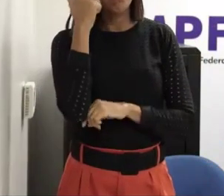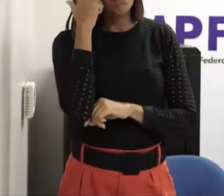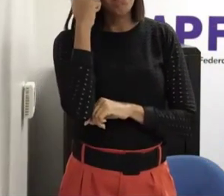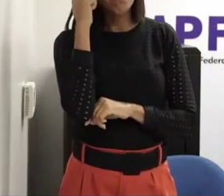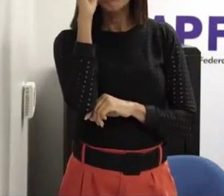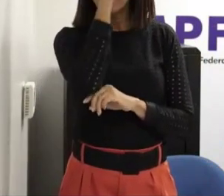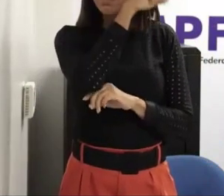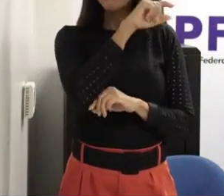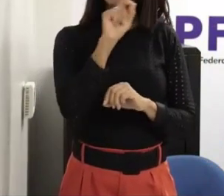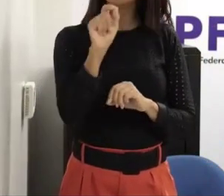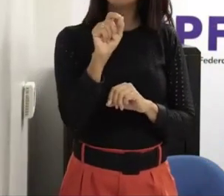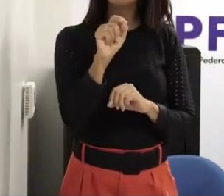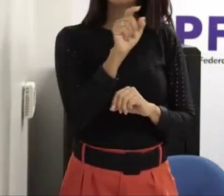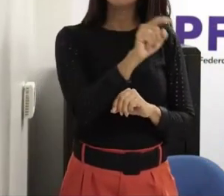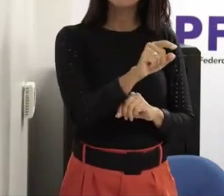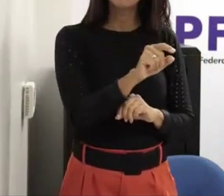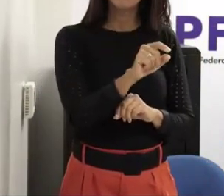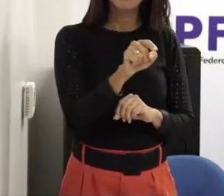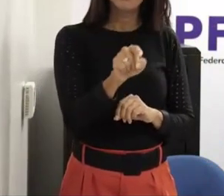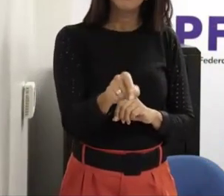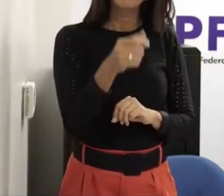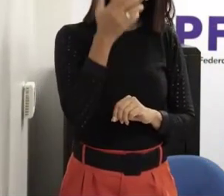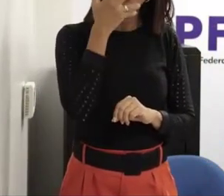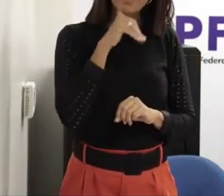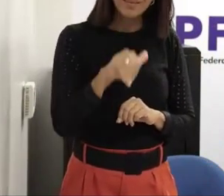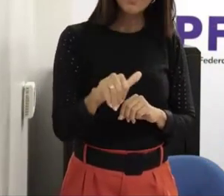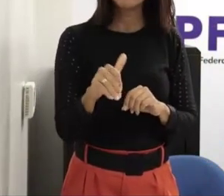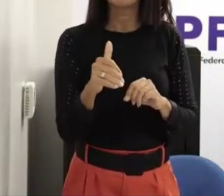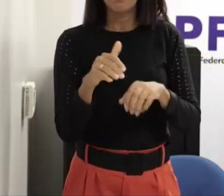conversar abertamente alguns assuntos porque sempre está